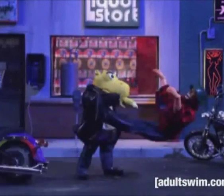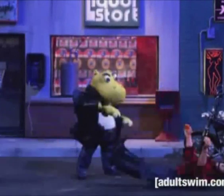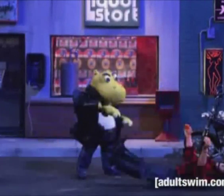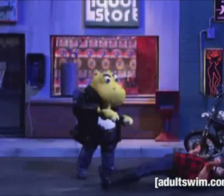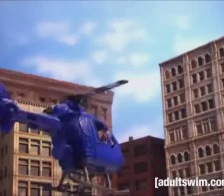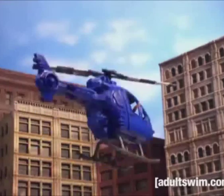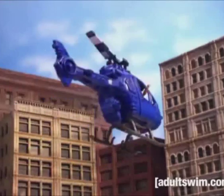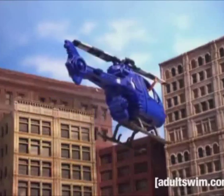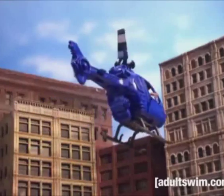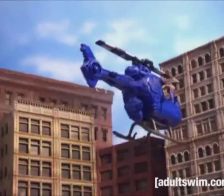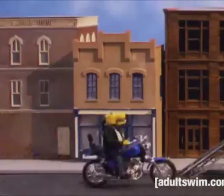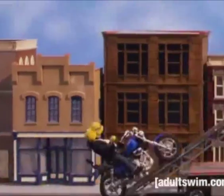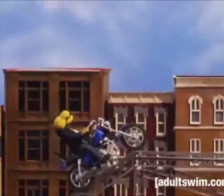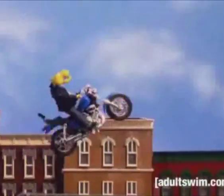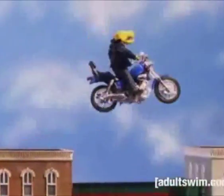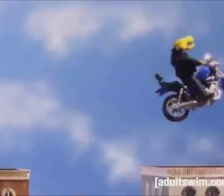it's hippo! it's a chase.